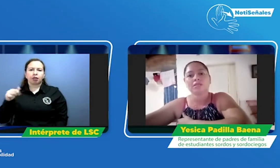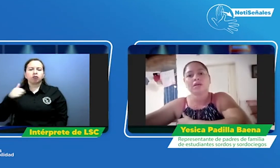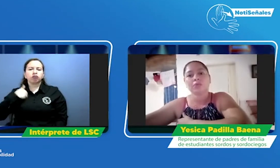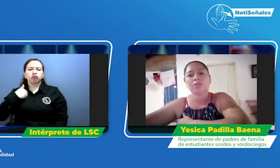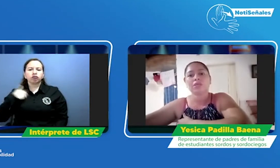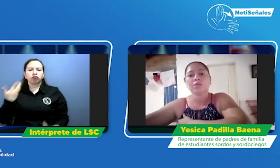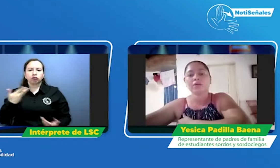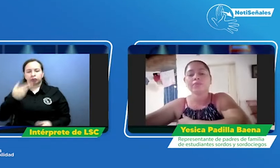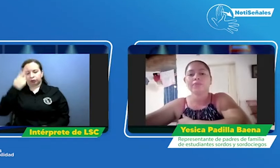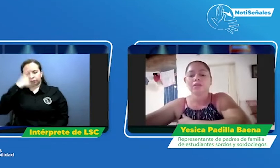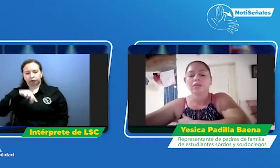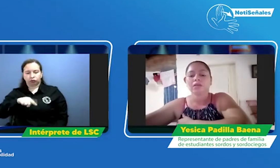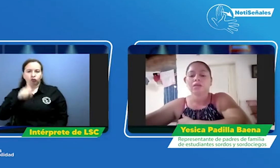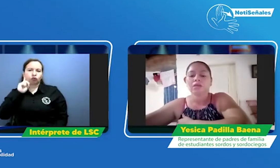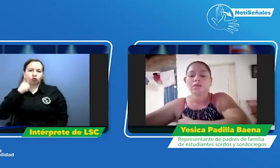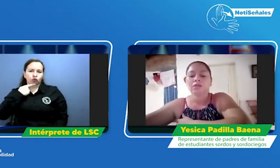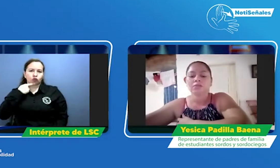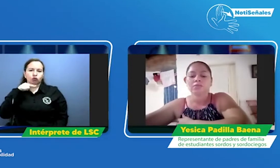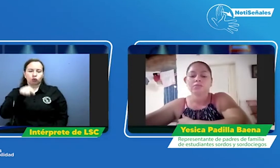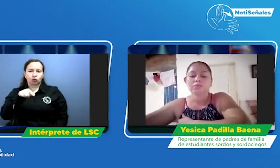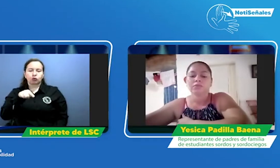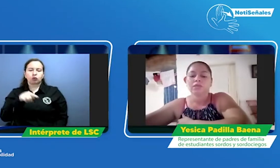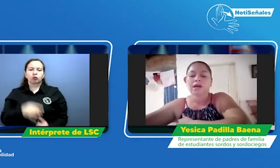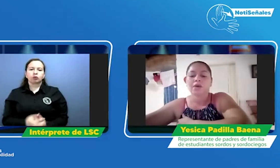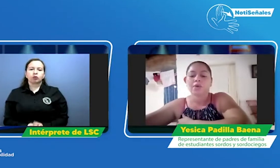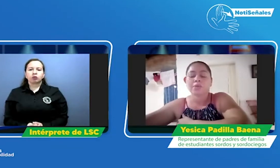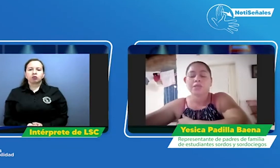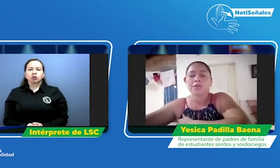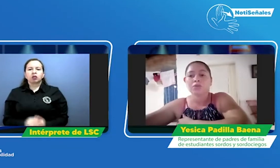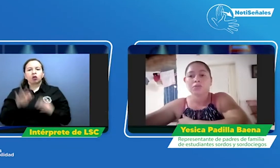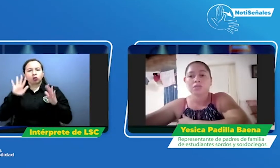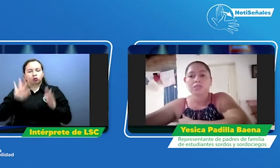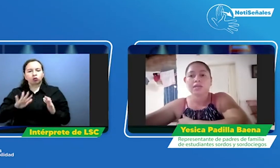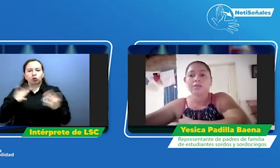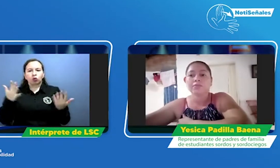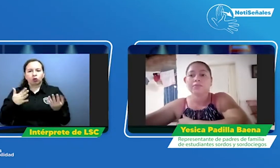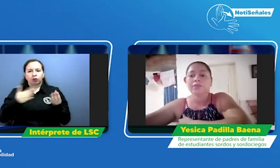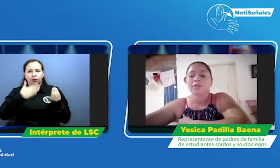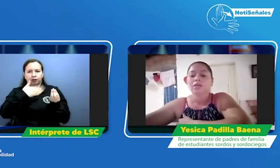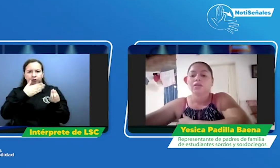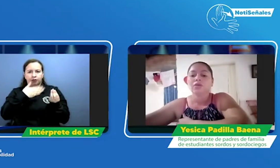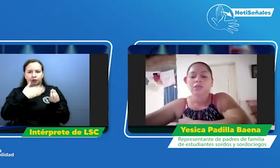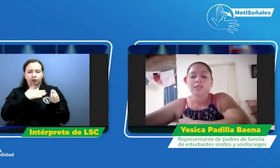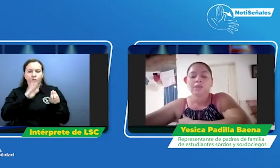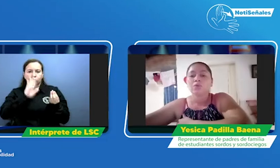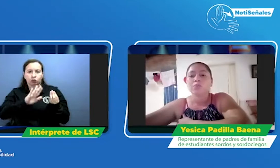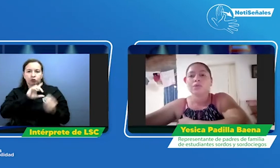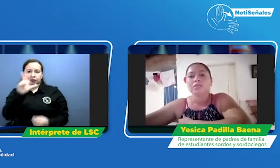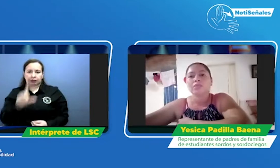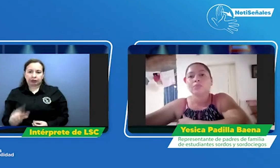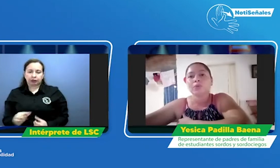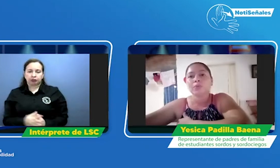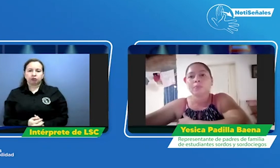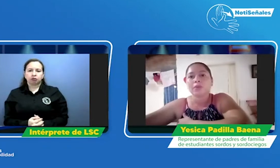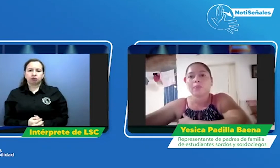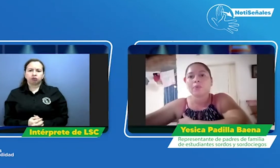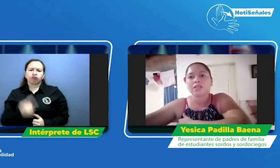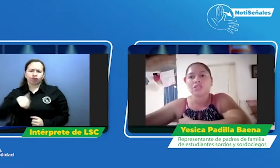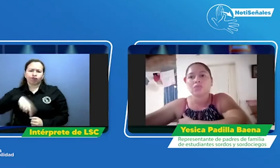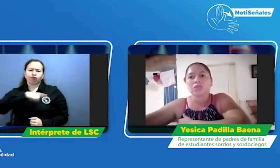auditiva de La Jagua de Virico, César, donde estamos pues sí muy preocupados por la situación